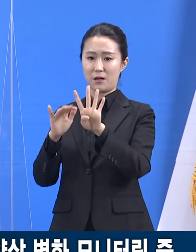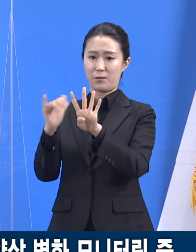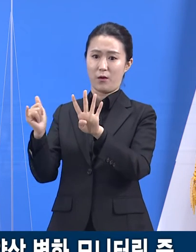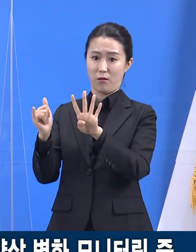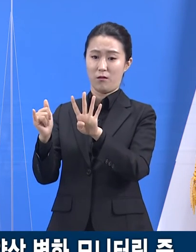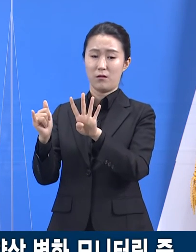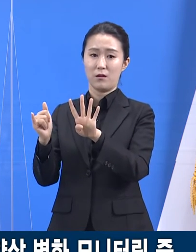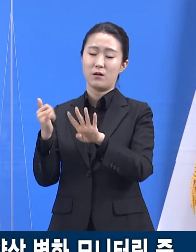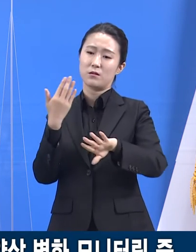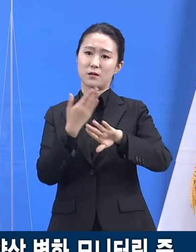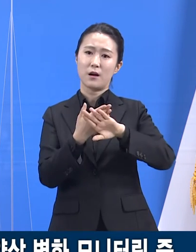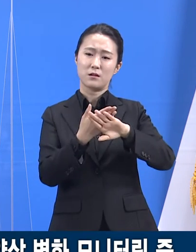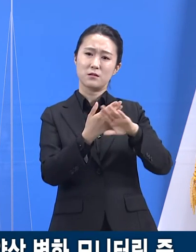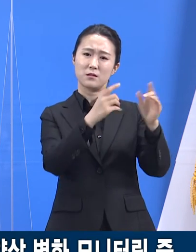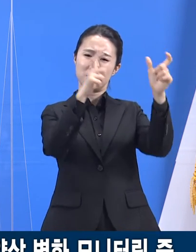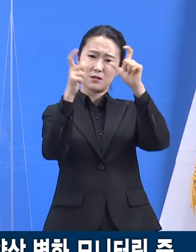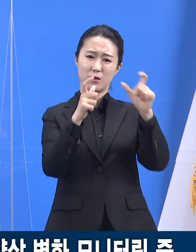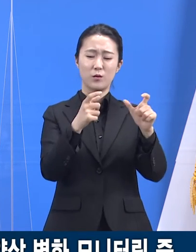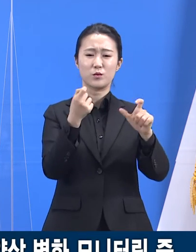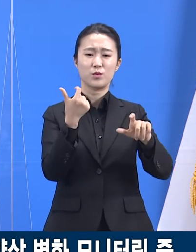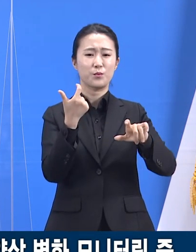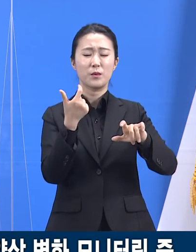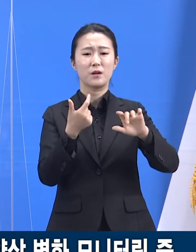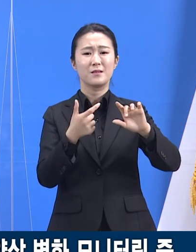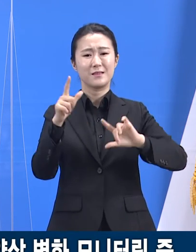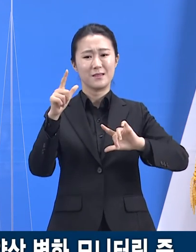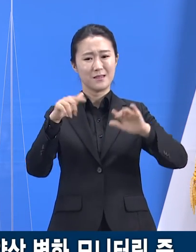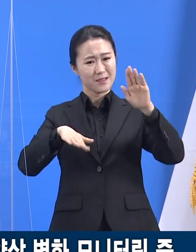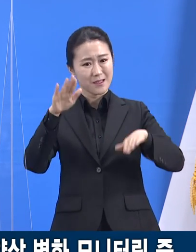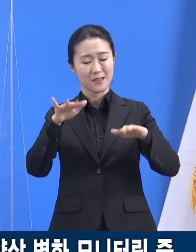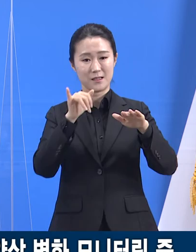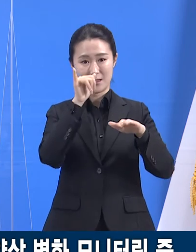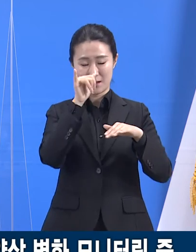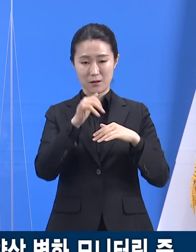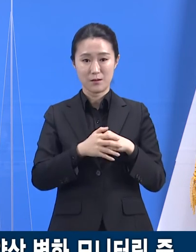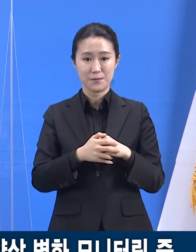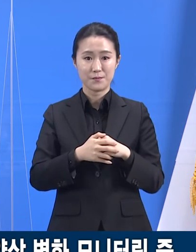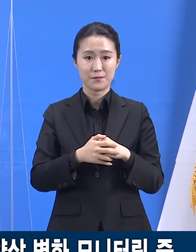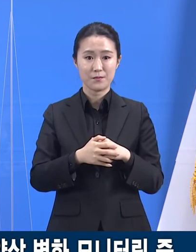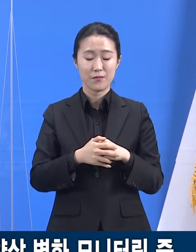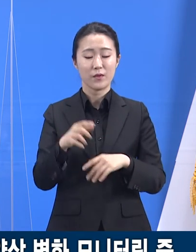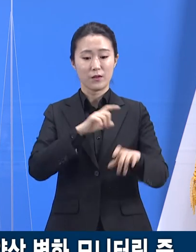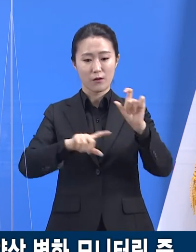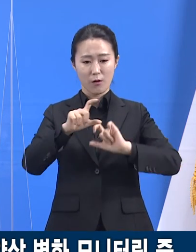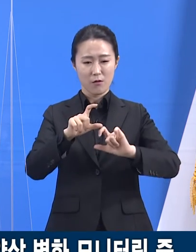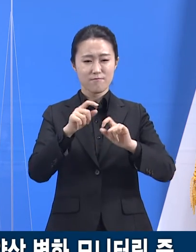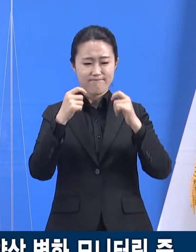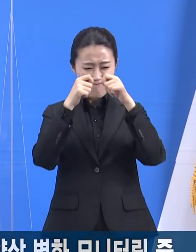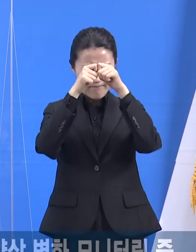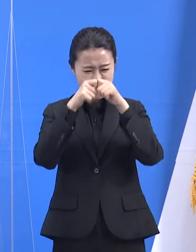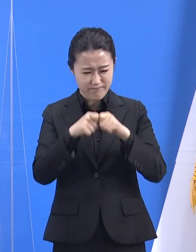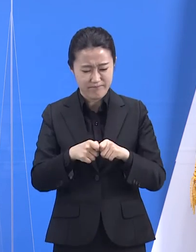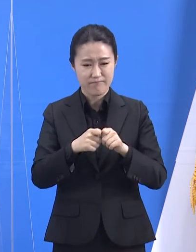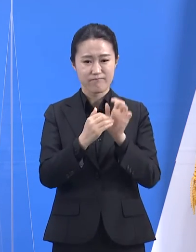도는 통계 분석 정보를 시군과 공유하면서 보다 정밀한 방역 대응에 노력하겠습니다.